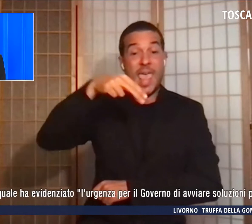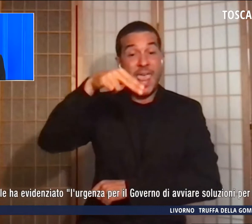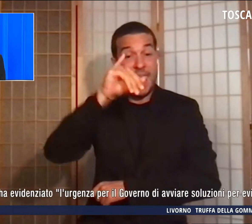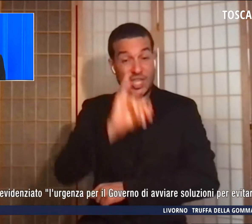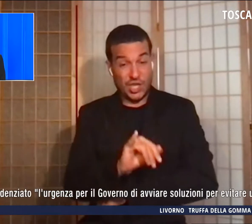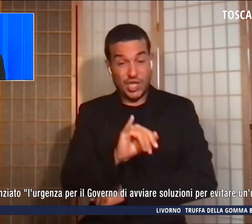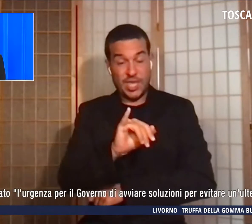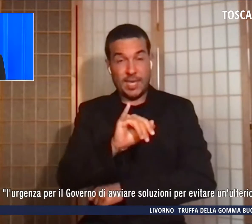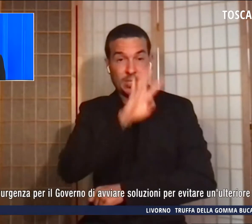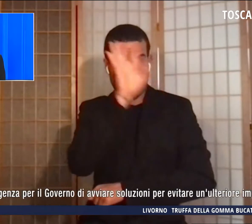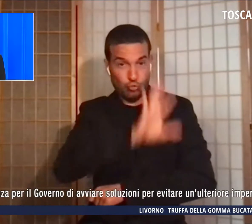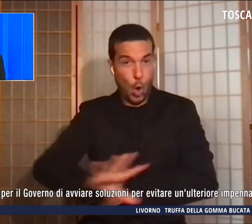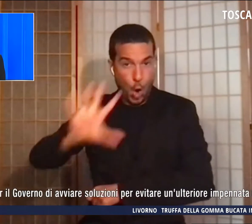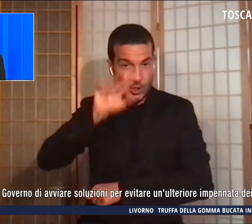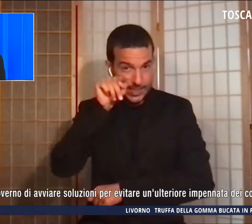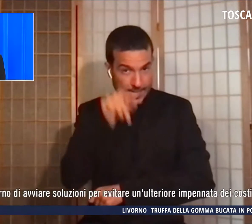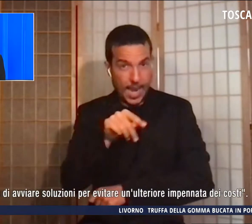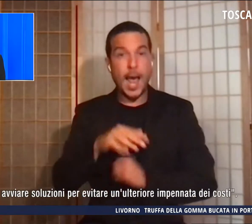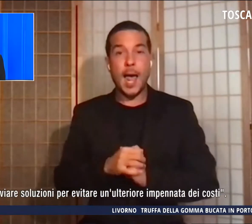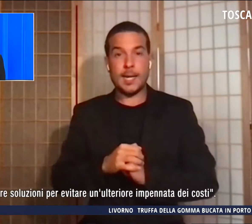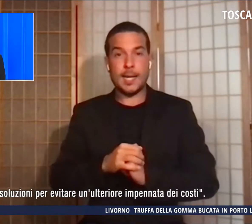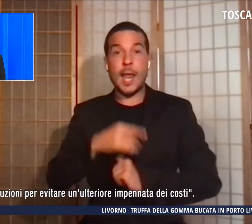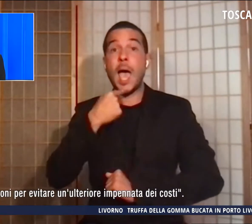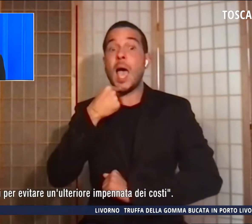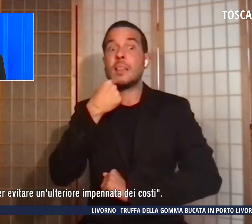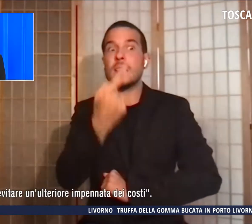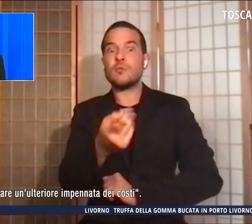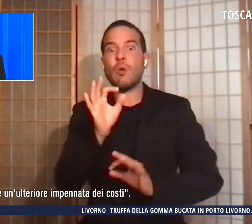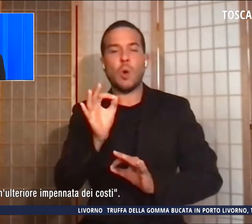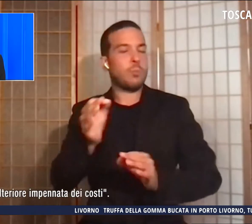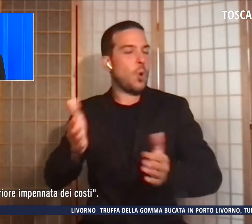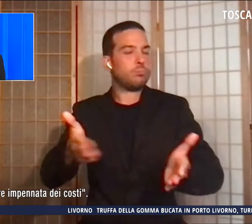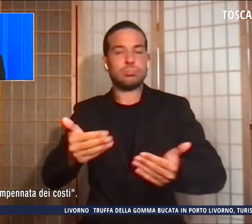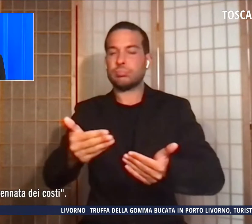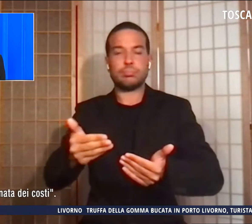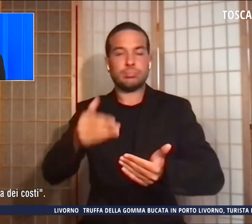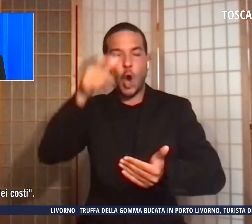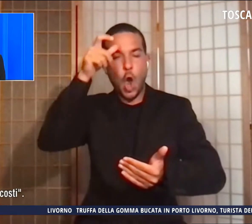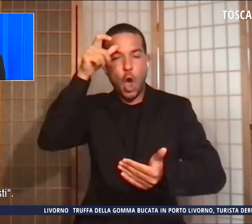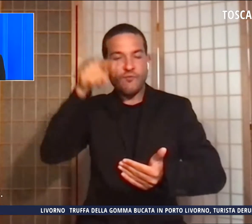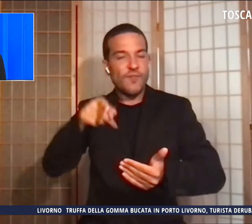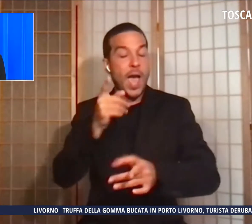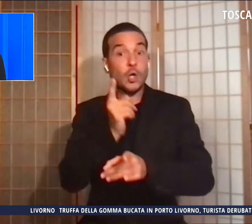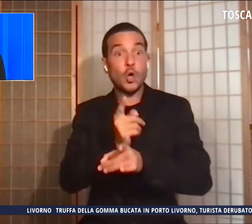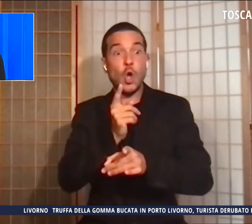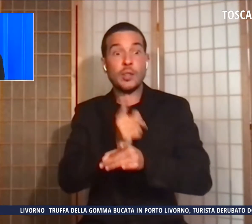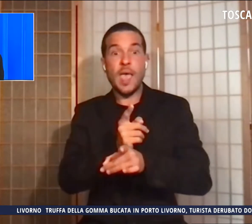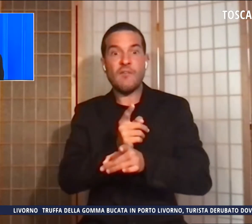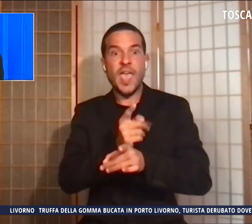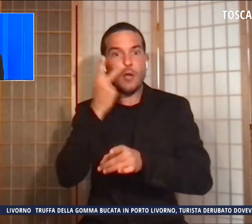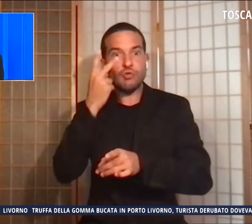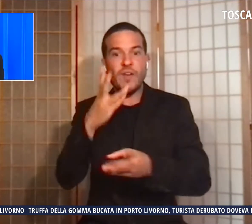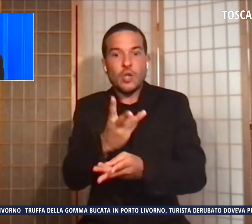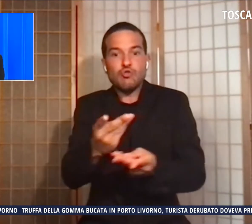il quale ha evidenziato l'urgenza per il governo di avviare soluzioni per evitare un'ulteriore